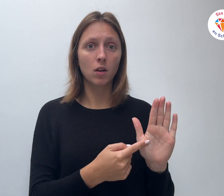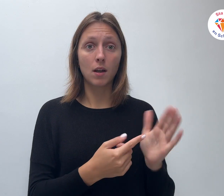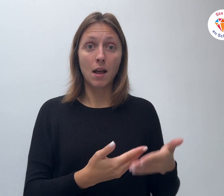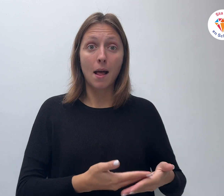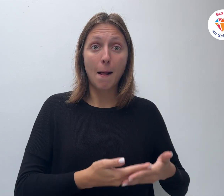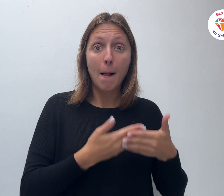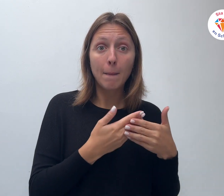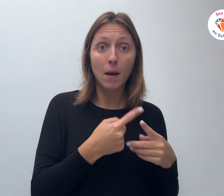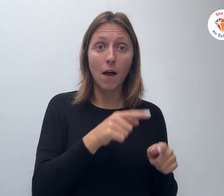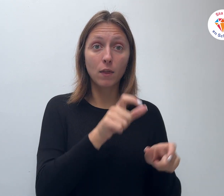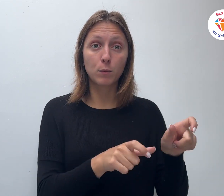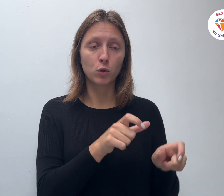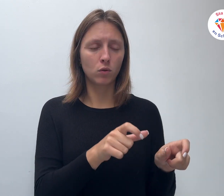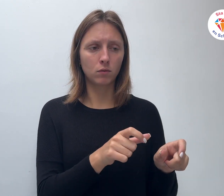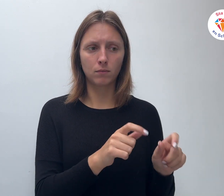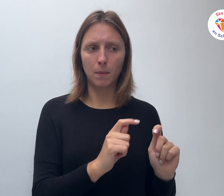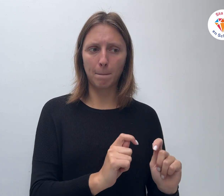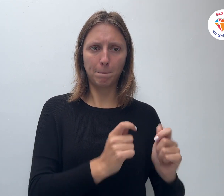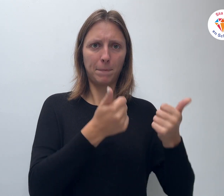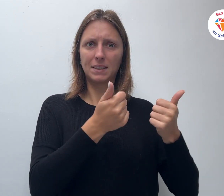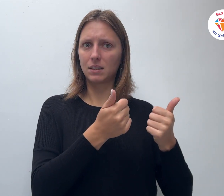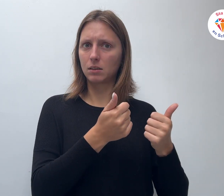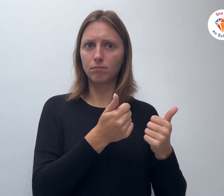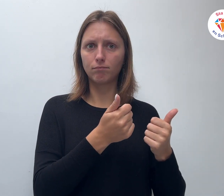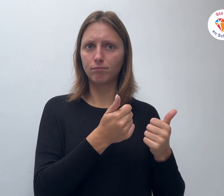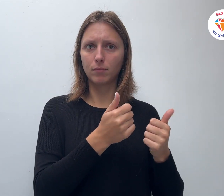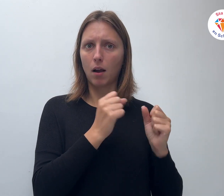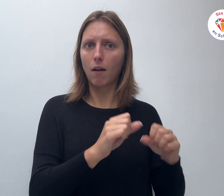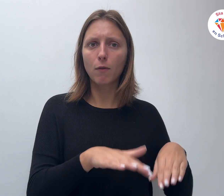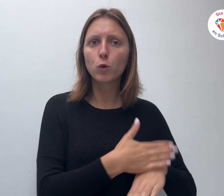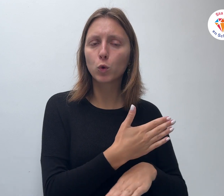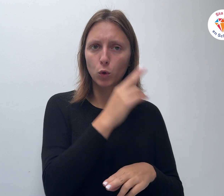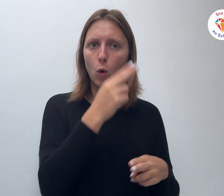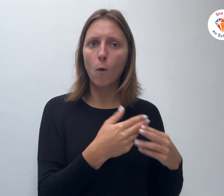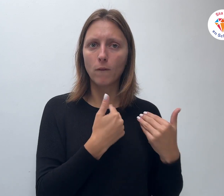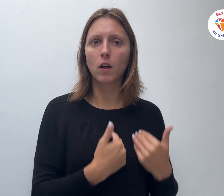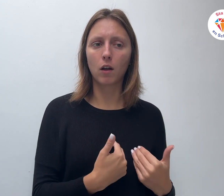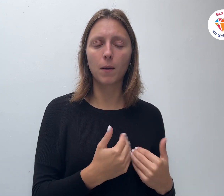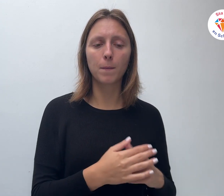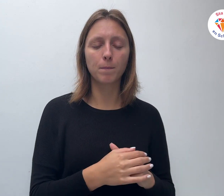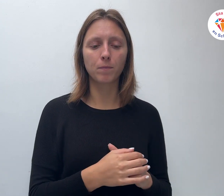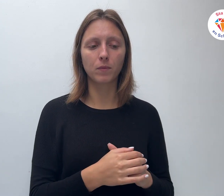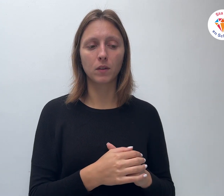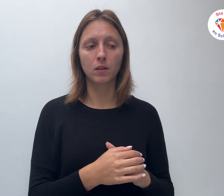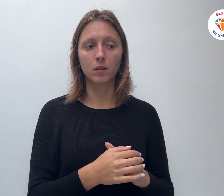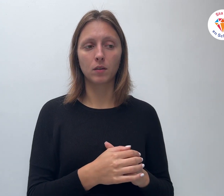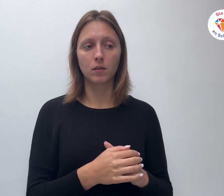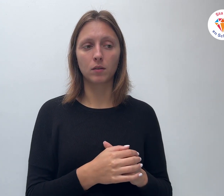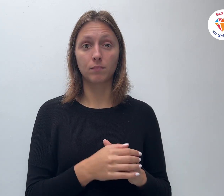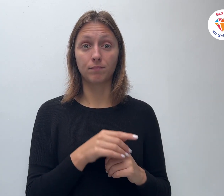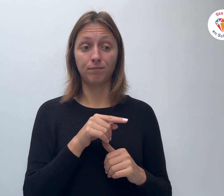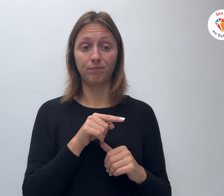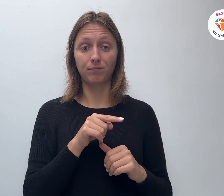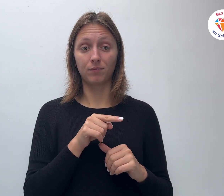van Jezus. Lucas de Schrijver lijkt hieraan te geven dat er meer is dan deze actieve inzet.